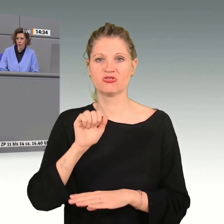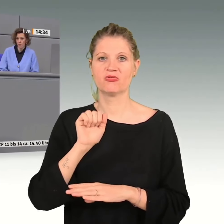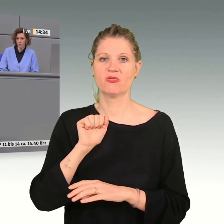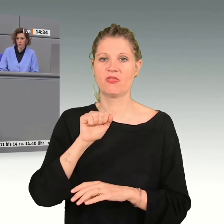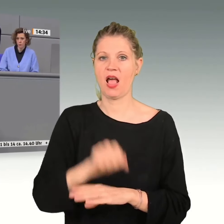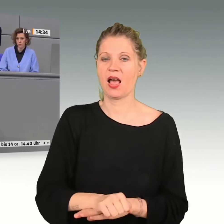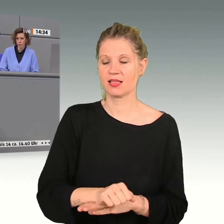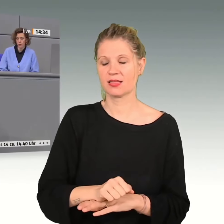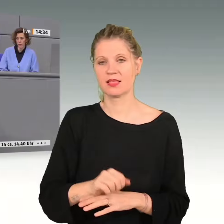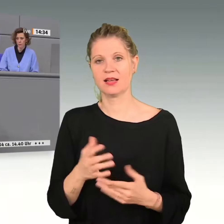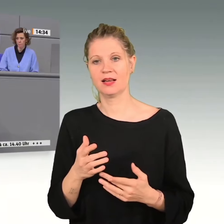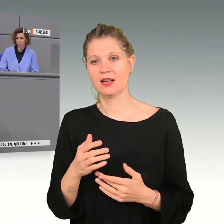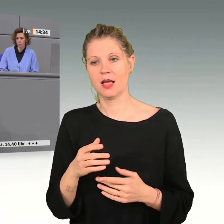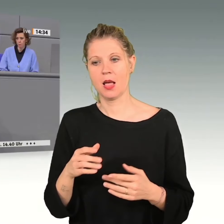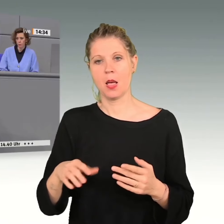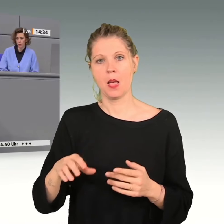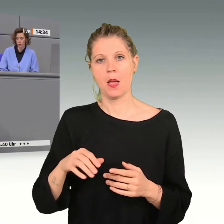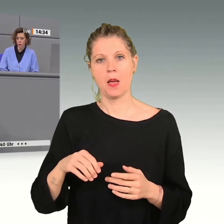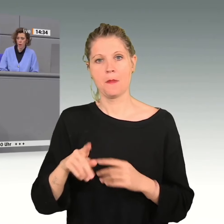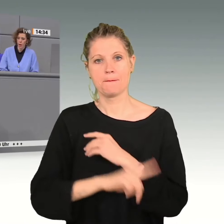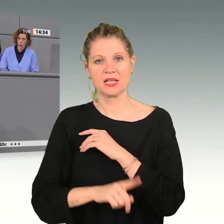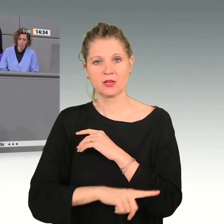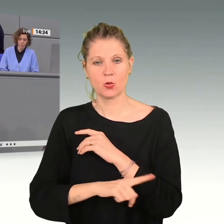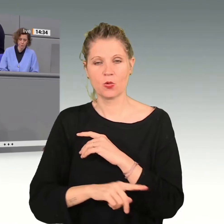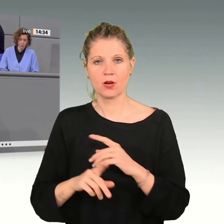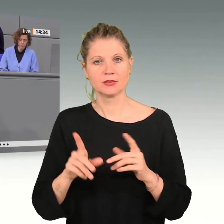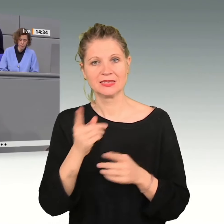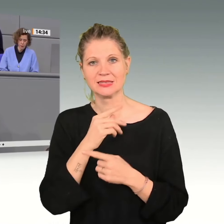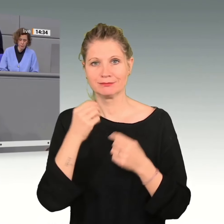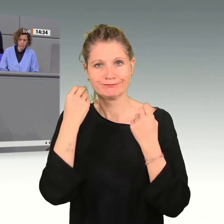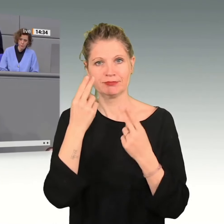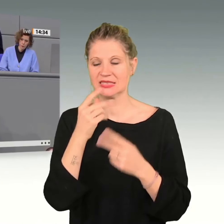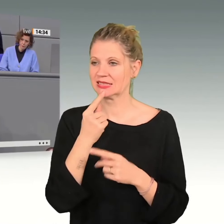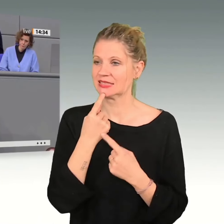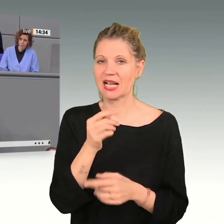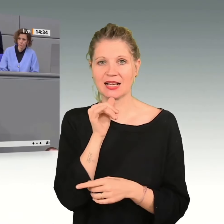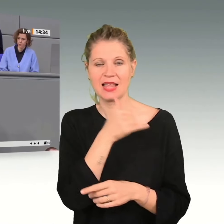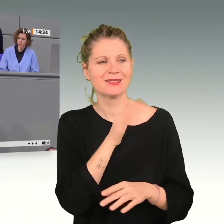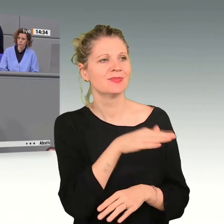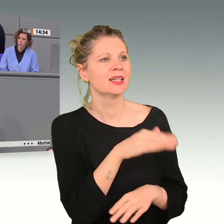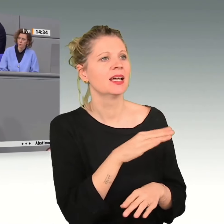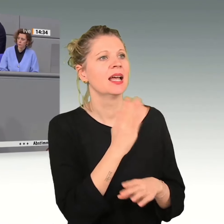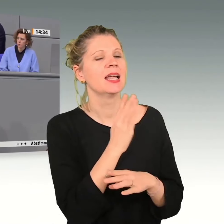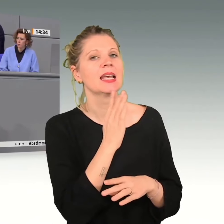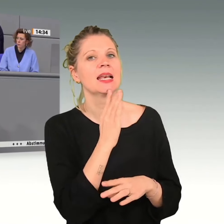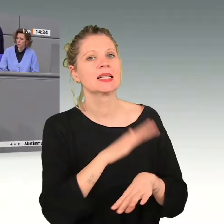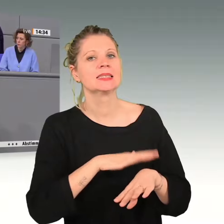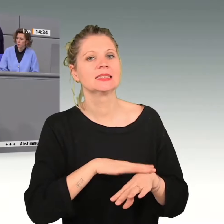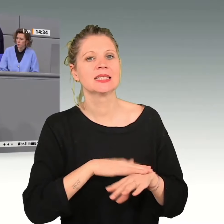Geht den Betrügern nicht auf den Lagen und sagt, nein, lasst euch wieder aufwetzen und Angst anjagen. Kollege Fahle, Ihre